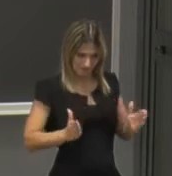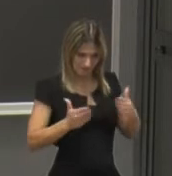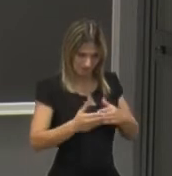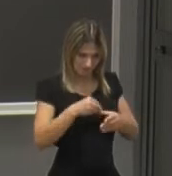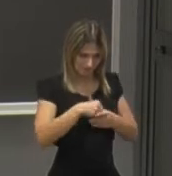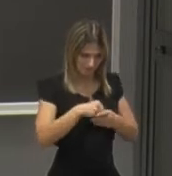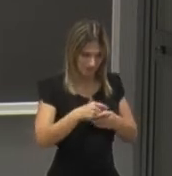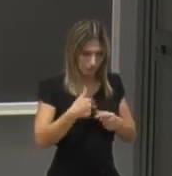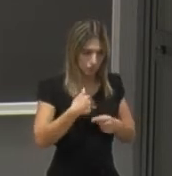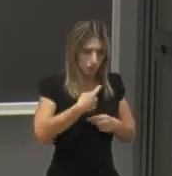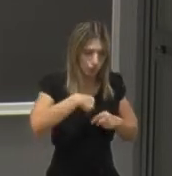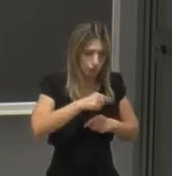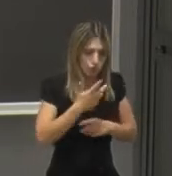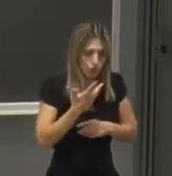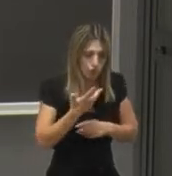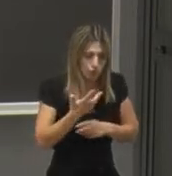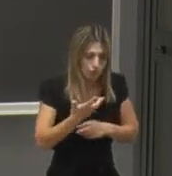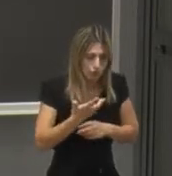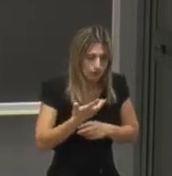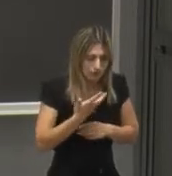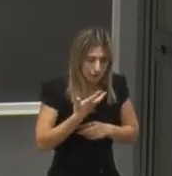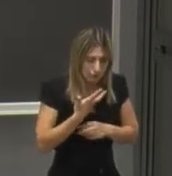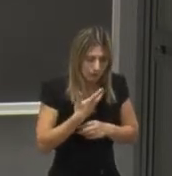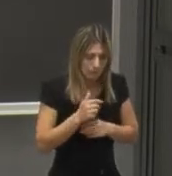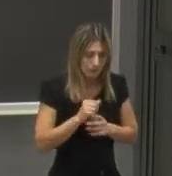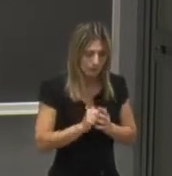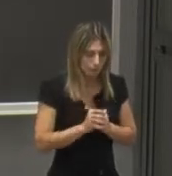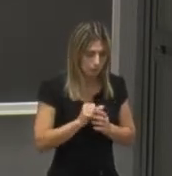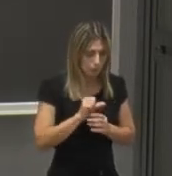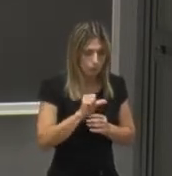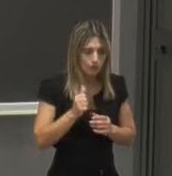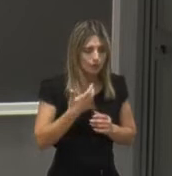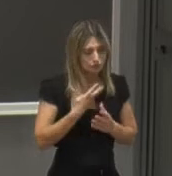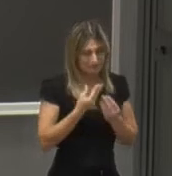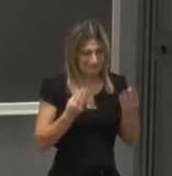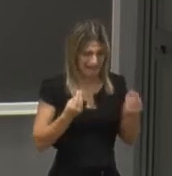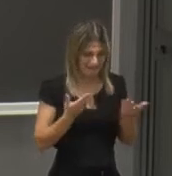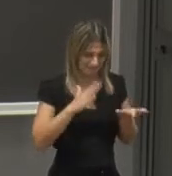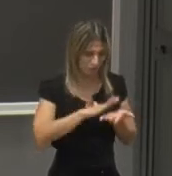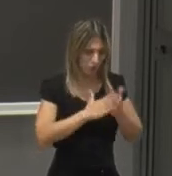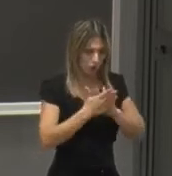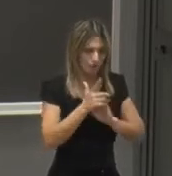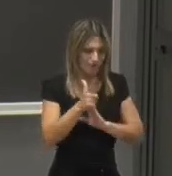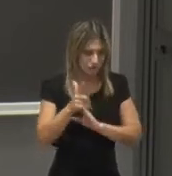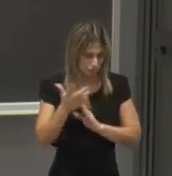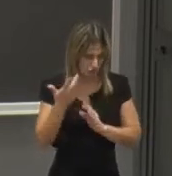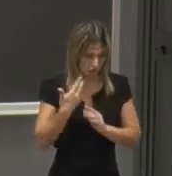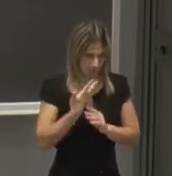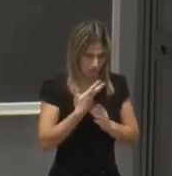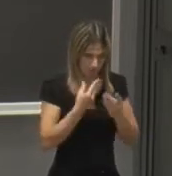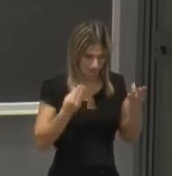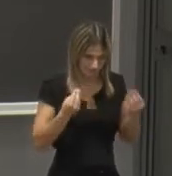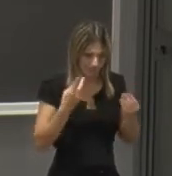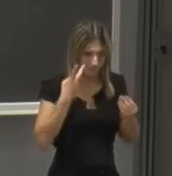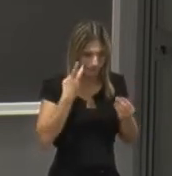e abbiamo sostanzialmente non soltanto decine di convenzioni con Atenei stranieri ad esempio proprio per i progetti